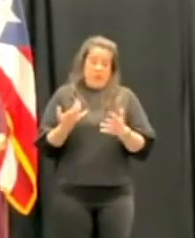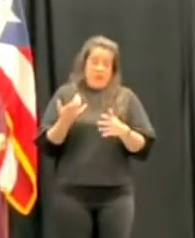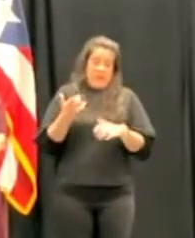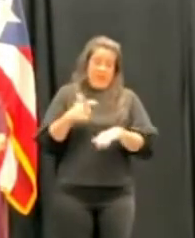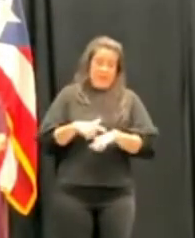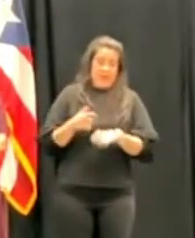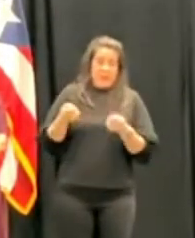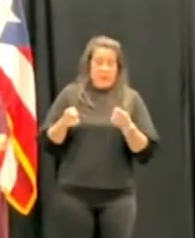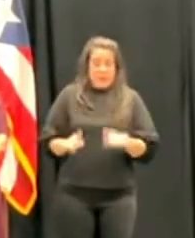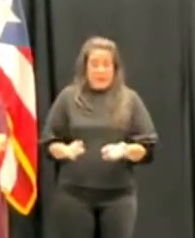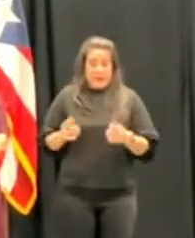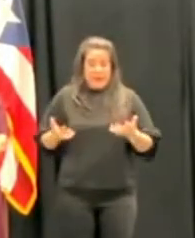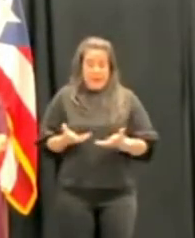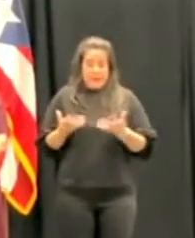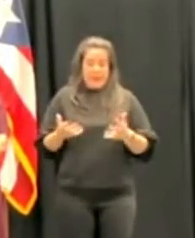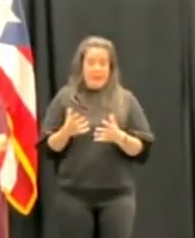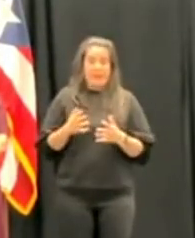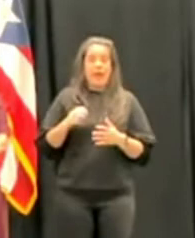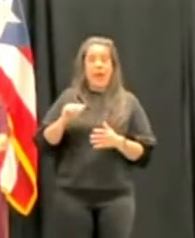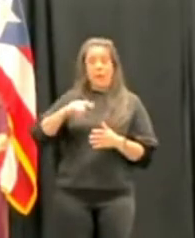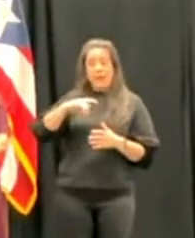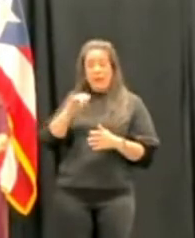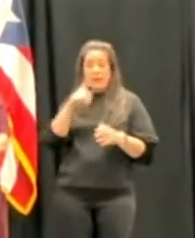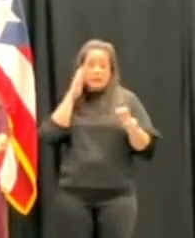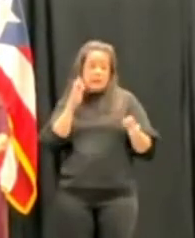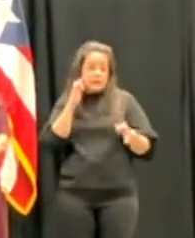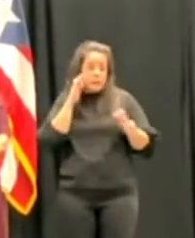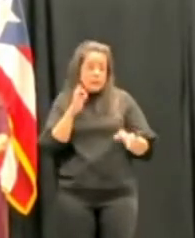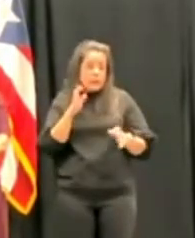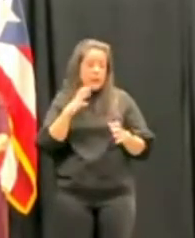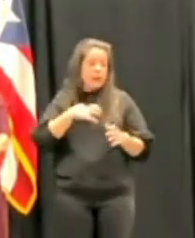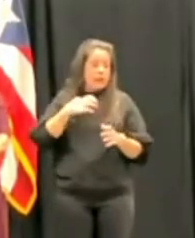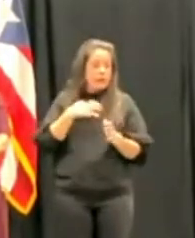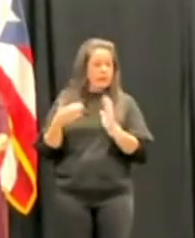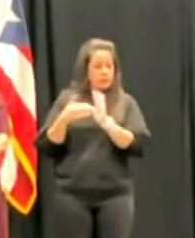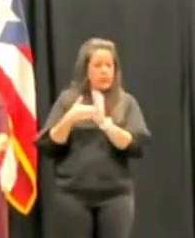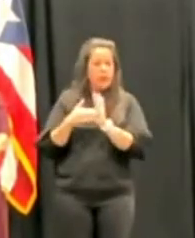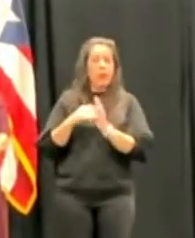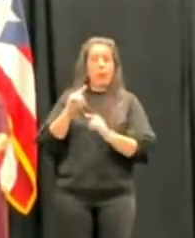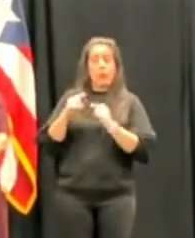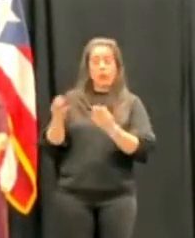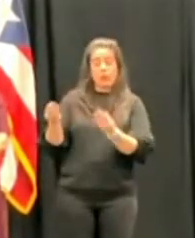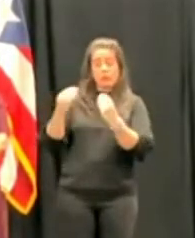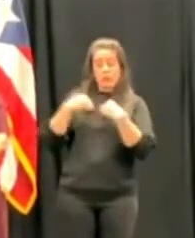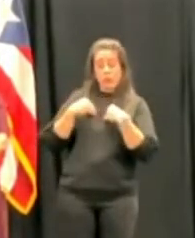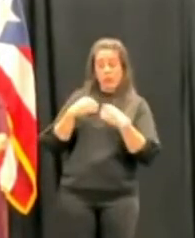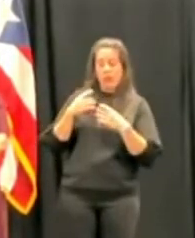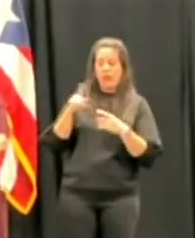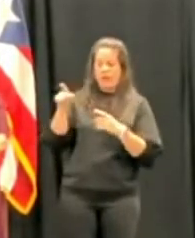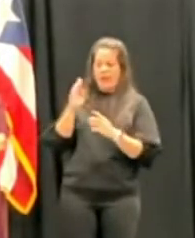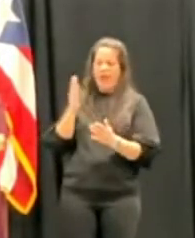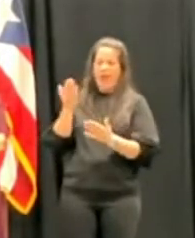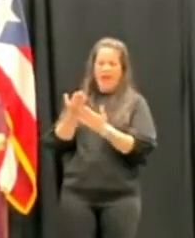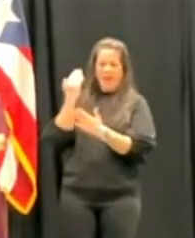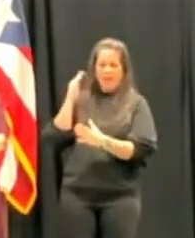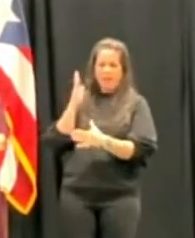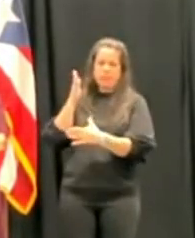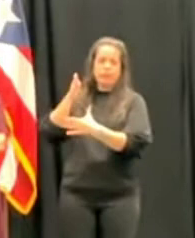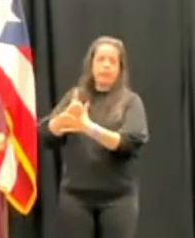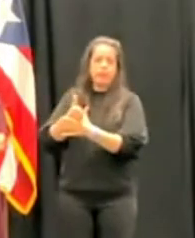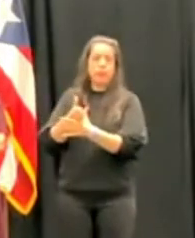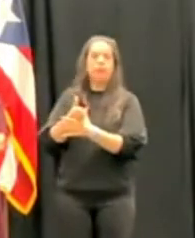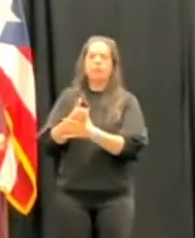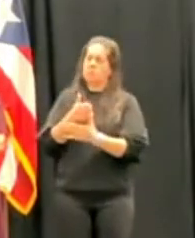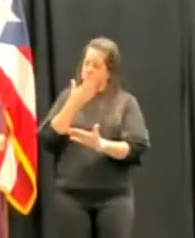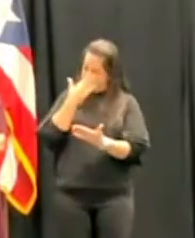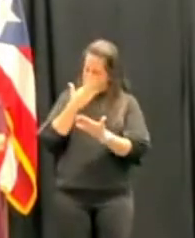se llevan obviamente, se apelan decisiones, cuando llegan decisiones donde ella ha intervenido siempre son muy bien